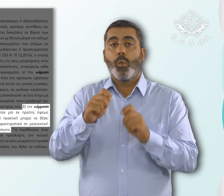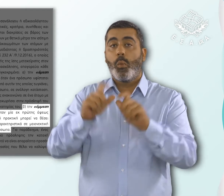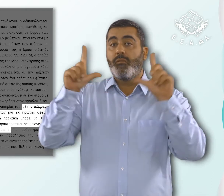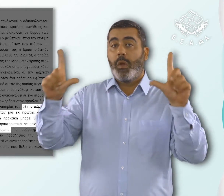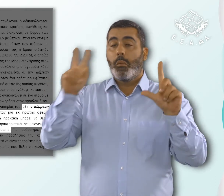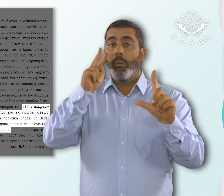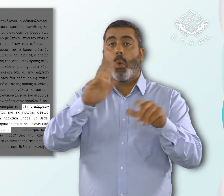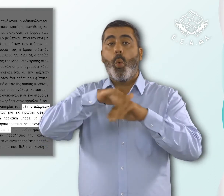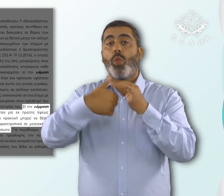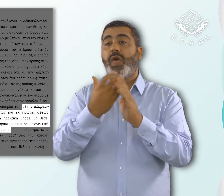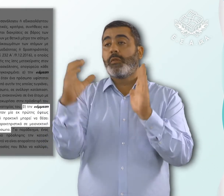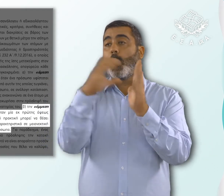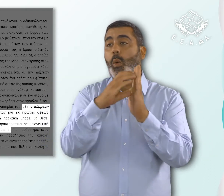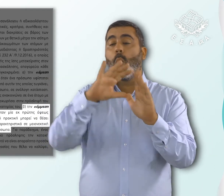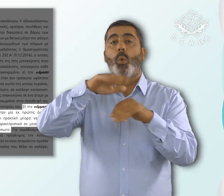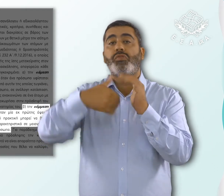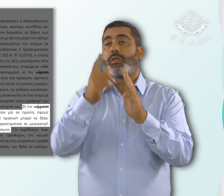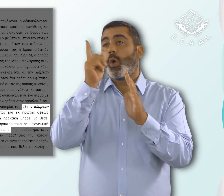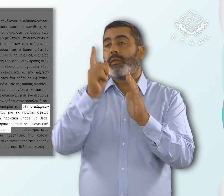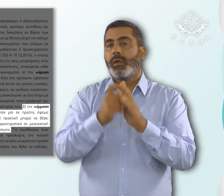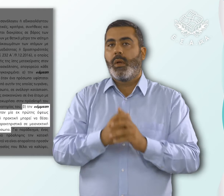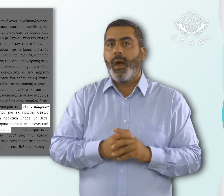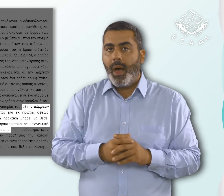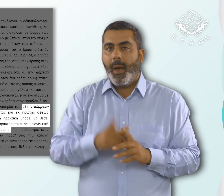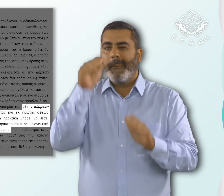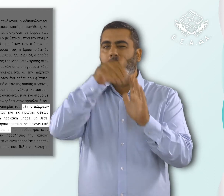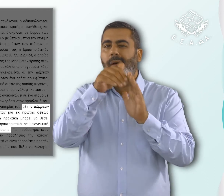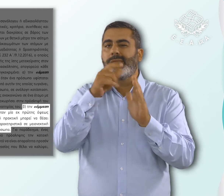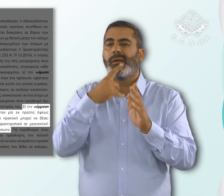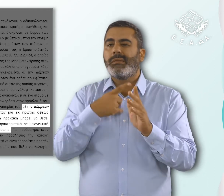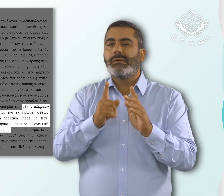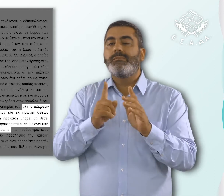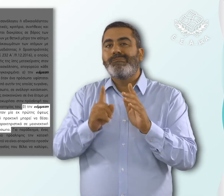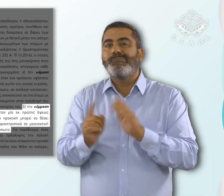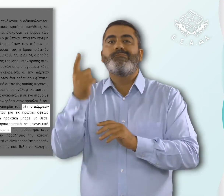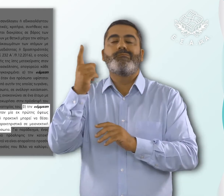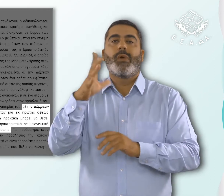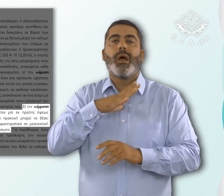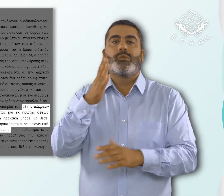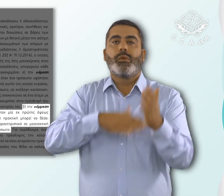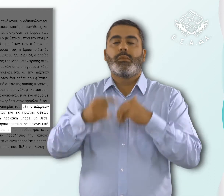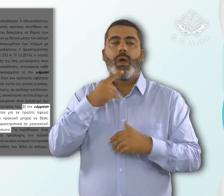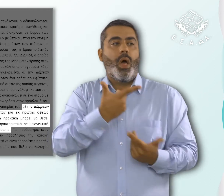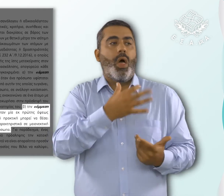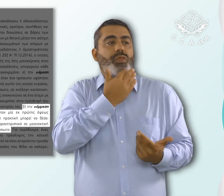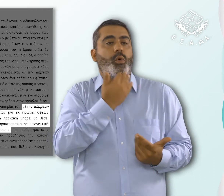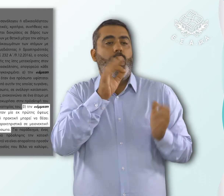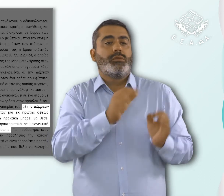δέτερη διάταξη, κριτήριο ή πρακτική μπορεί να θέσει πρόσωπα με συγκεκριμένα χαρακτηριστικά σε μειονεκτική θέση συγκριτικά με